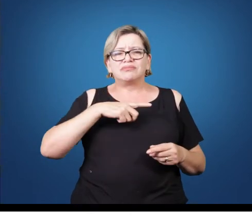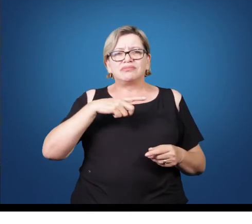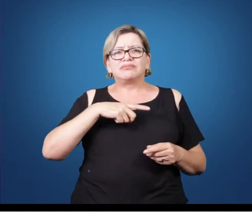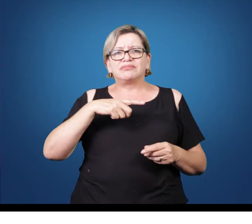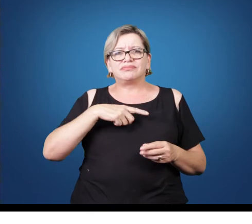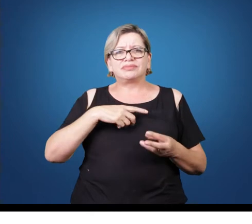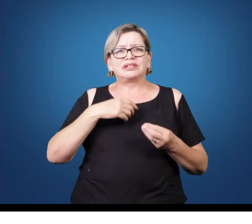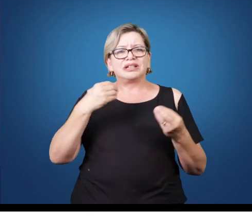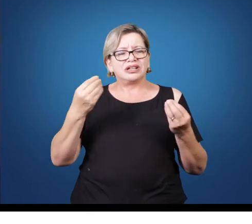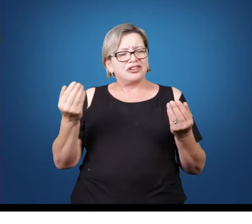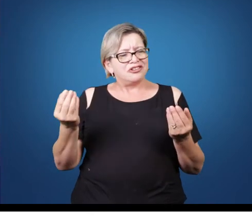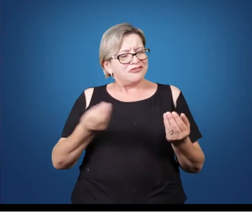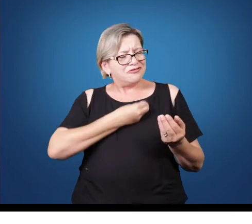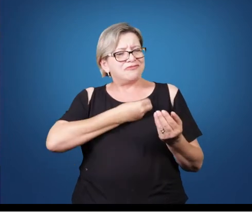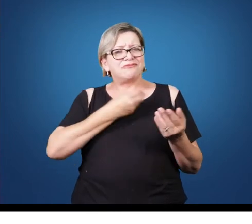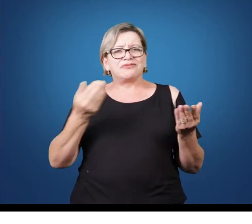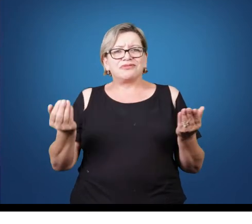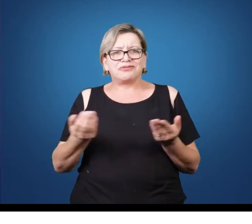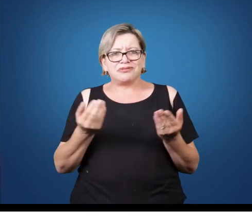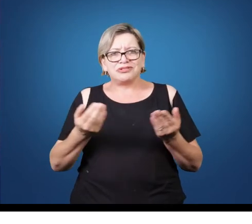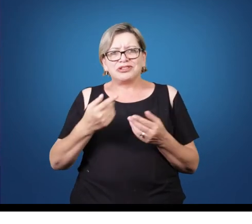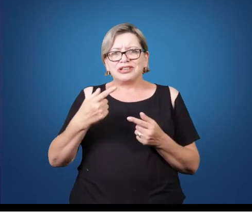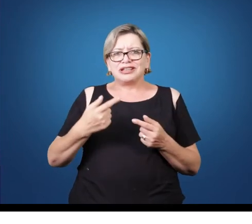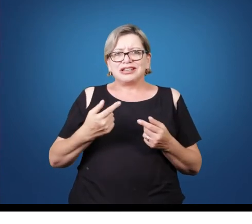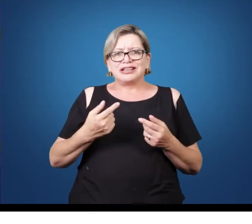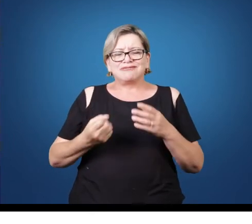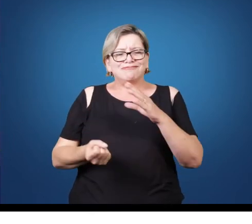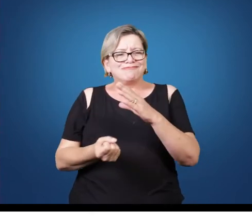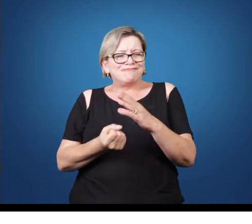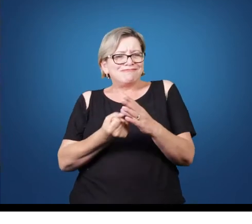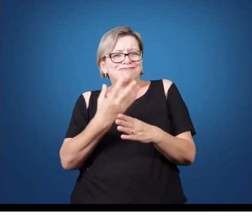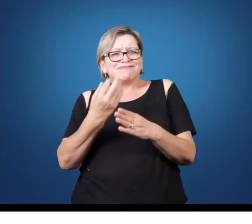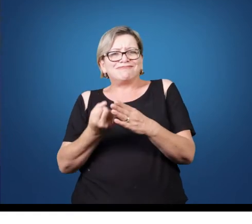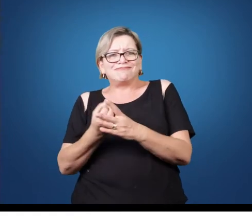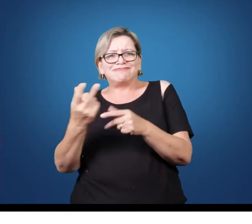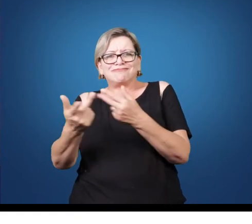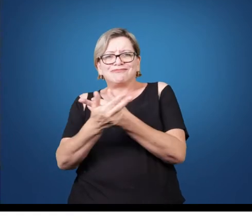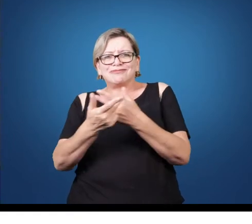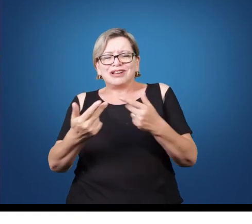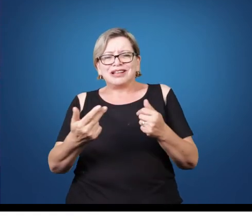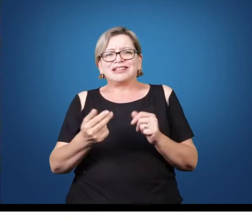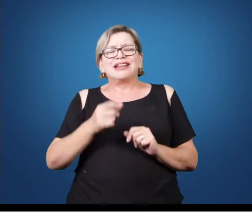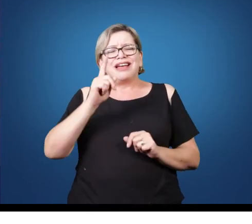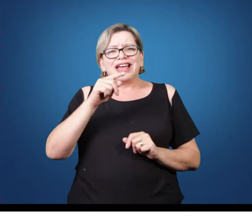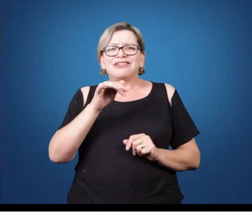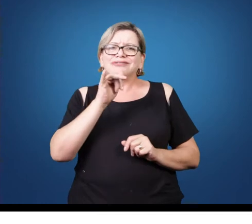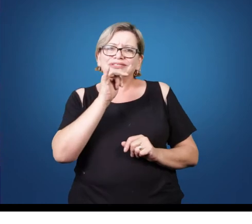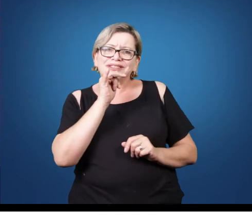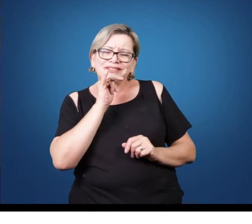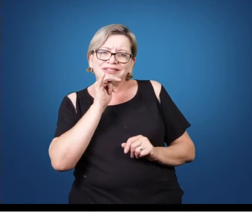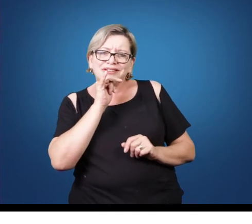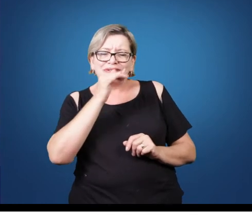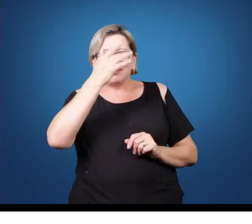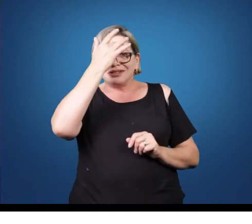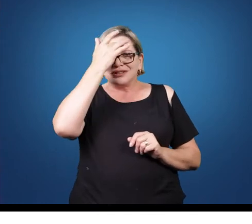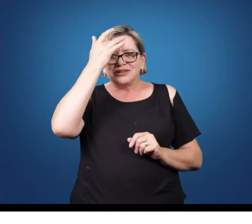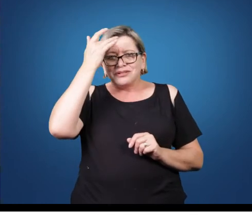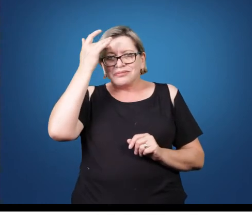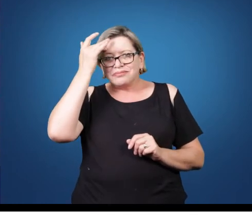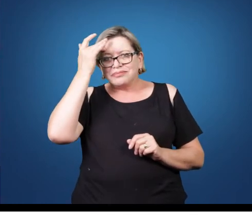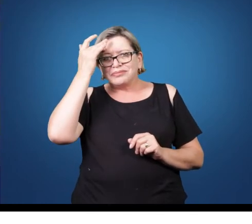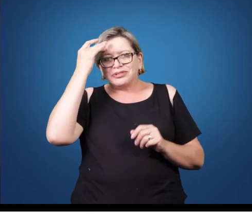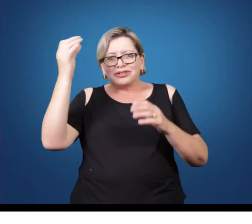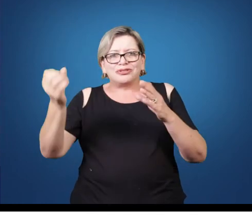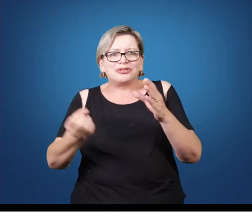são contemporâneos, compõem e atuam ainda nos dias de hoje. Isso são alguns exemplos de alguns desses gêneros que surgiram ao